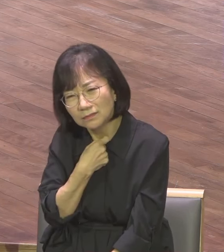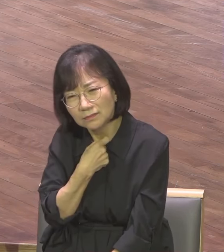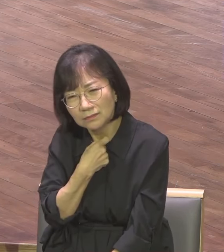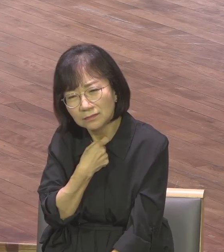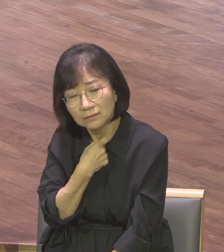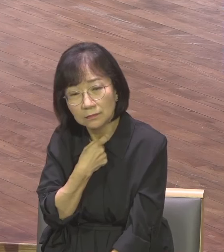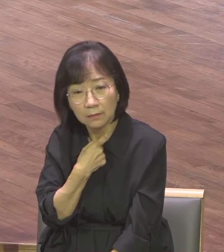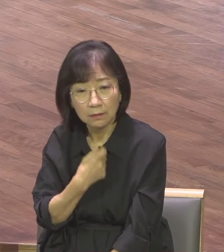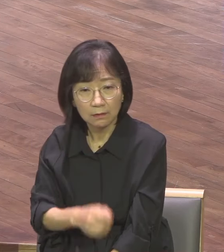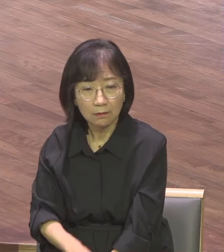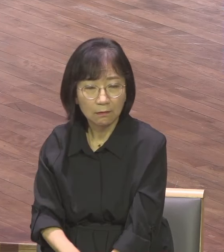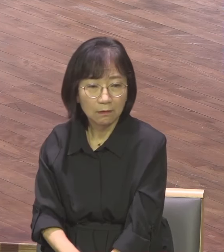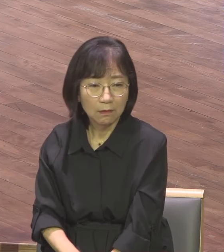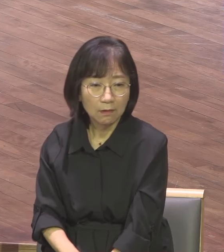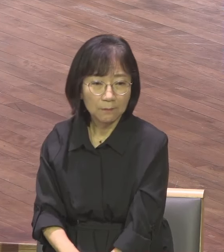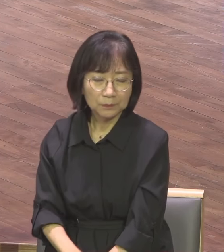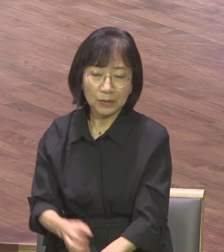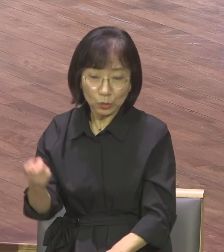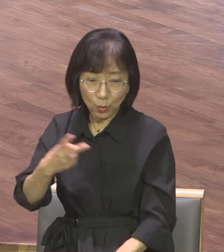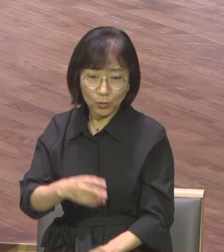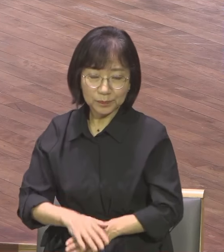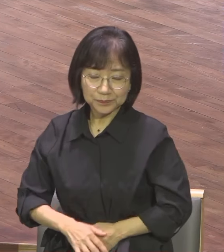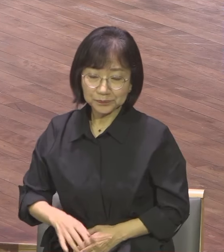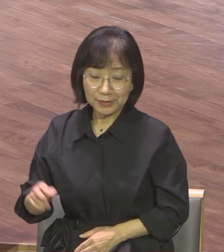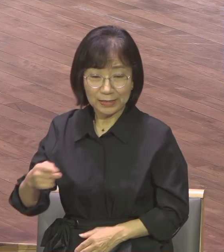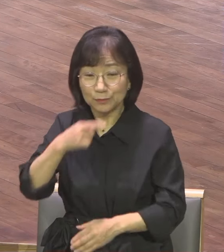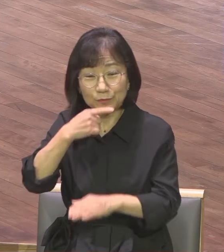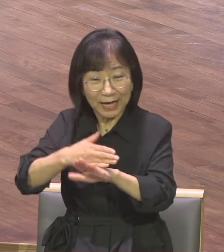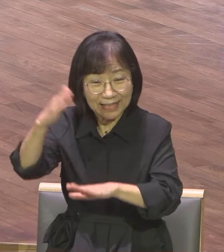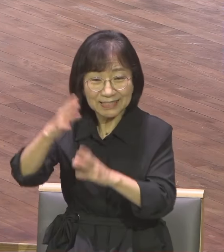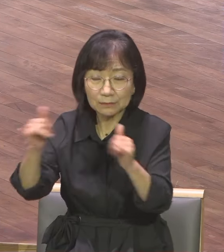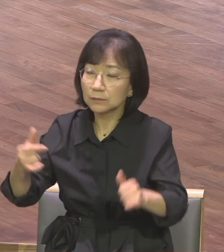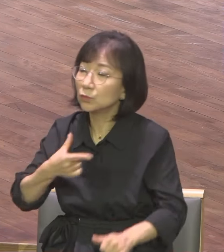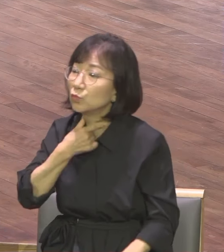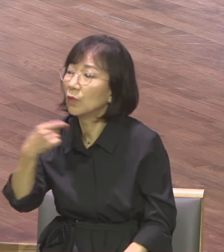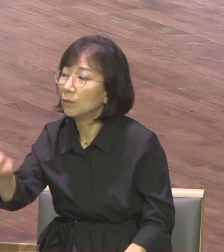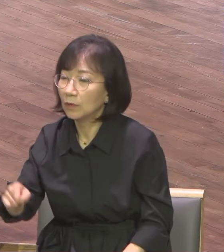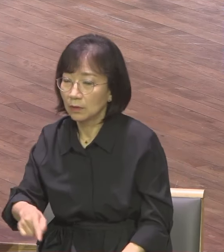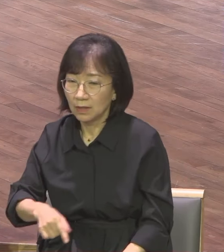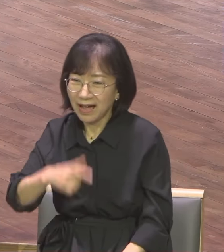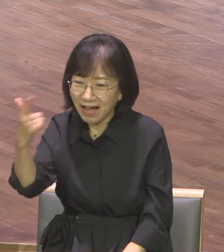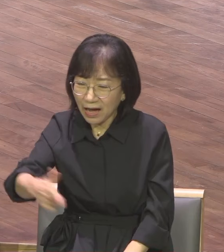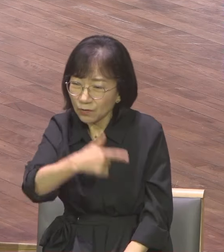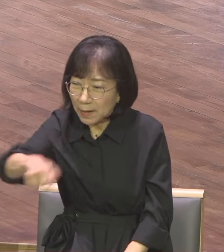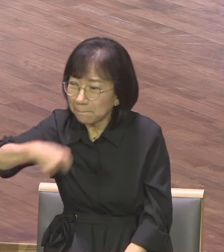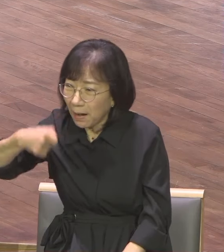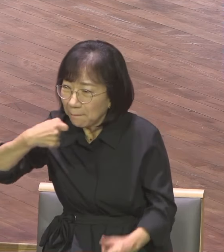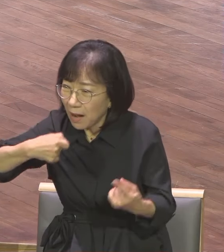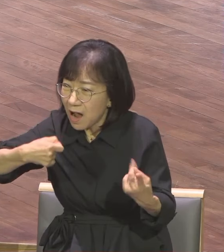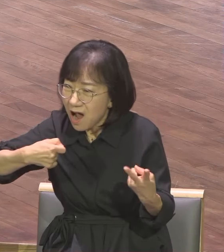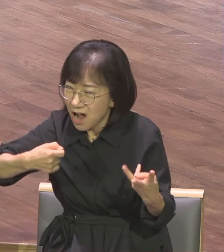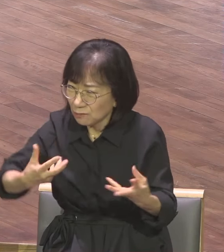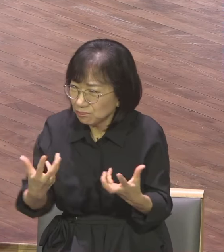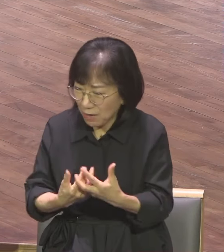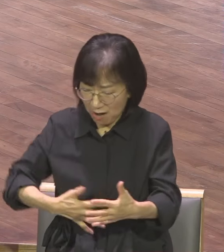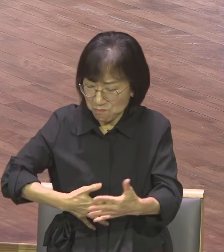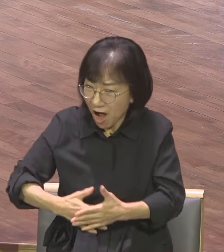밥 세 끼 먹는 것이 아니라 성경 한 권 갖기를 원하는 분들이 많다는 거예요